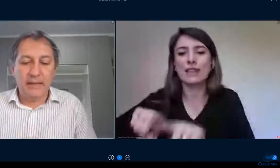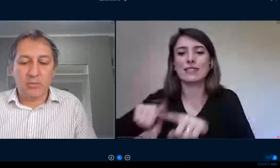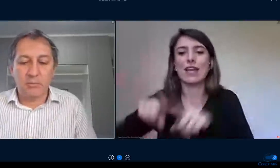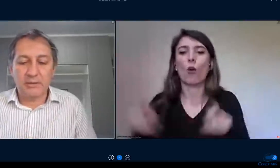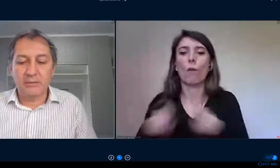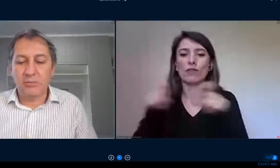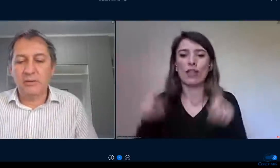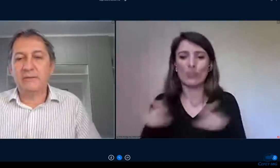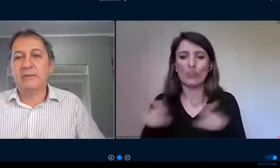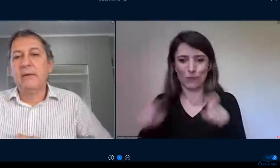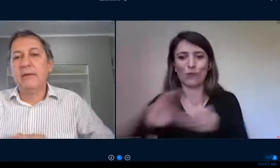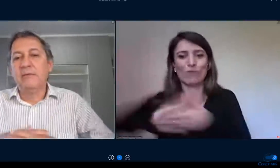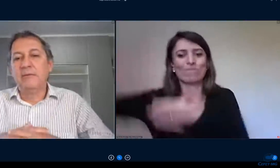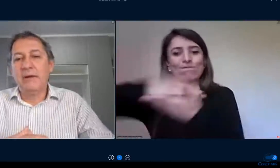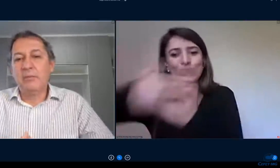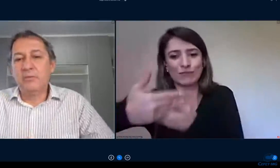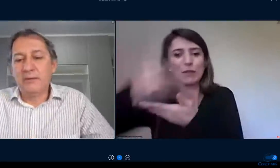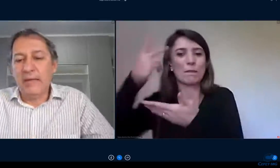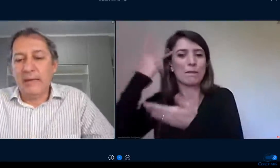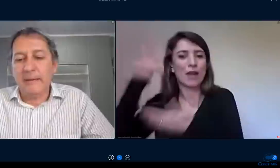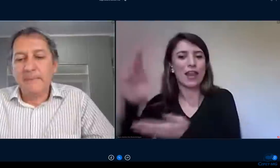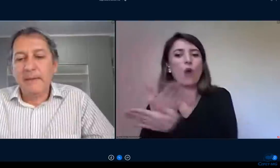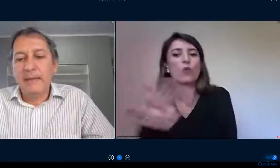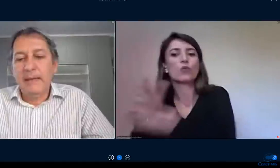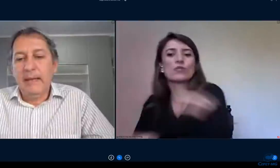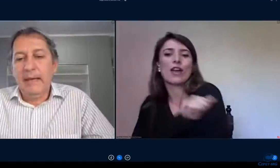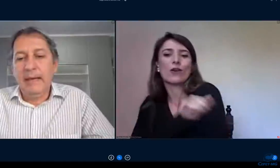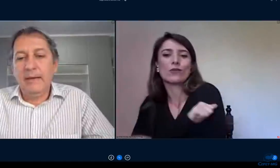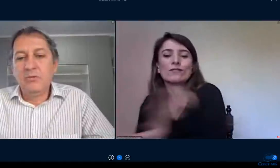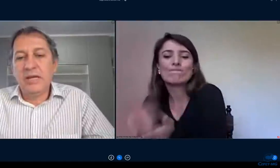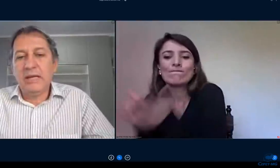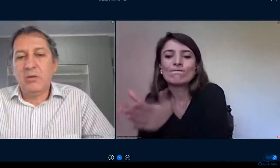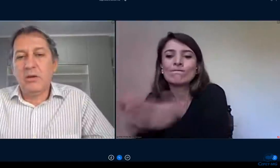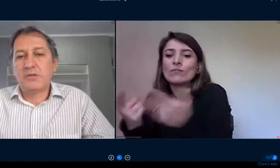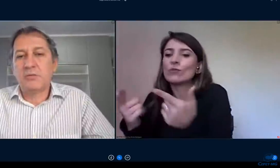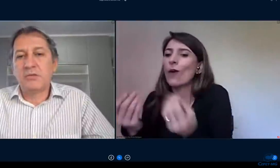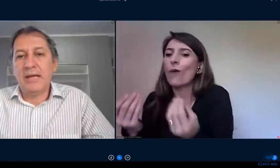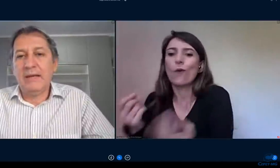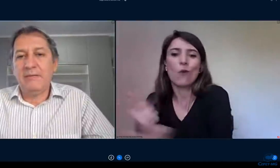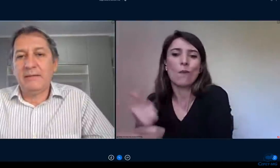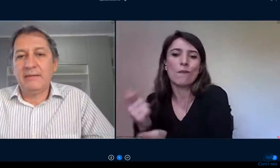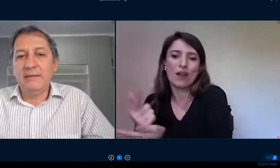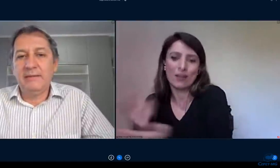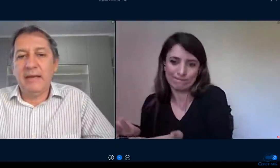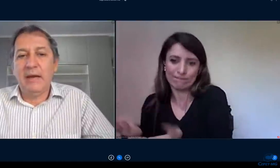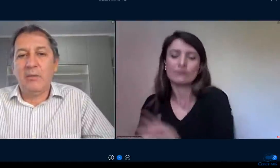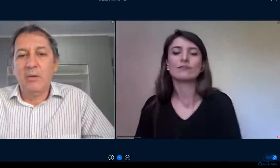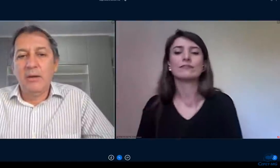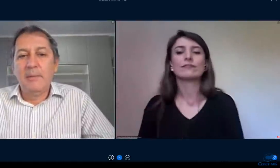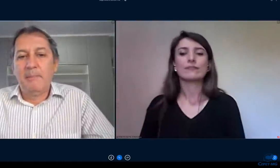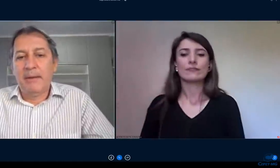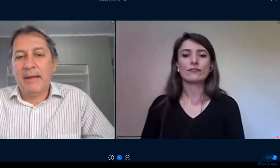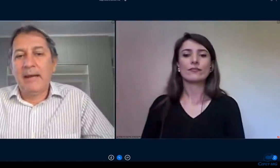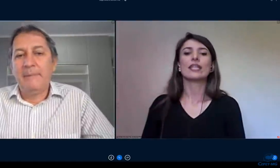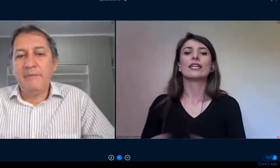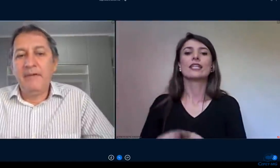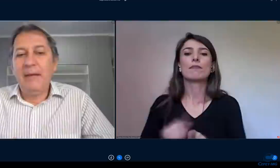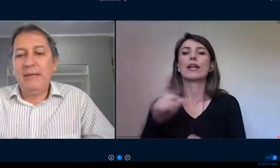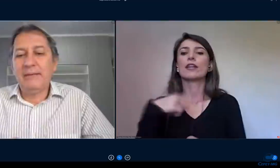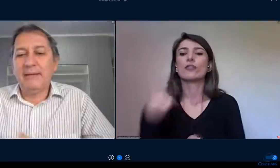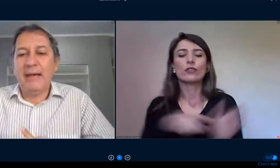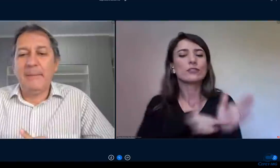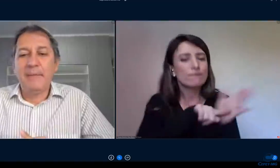computadores vamos ter um diagnóstico já na fase inicial para